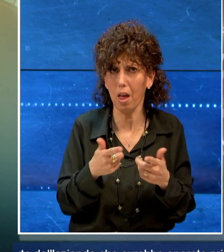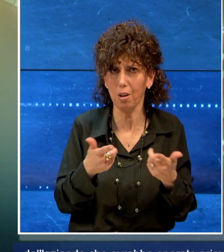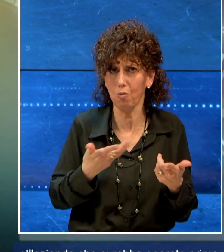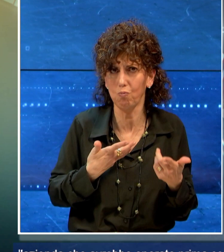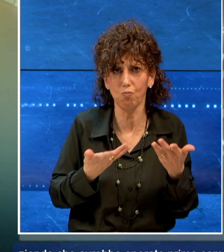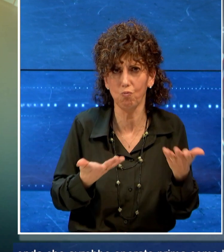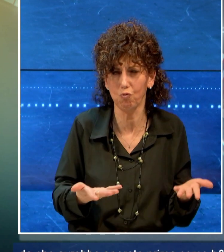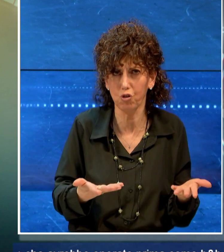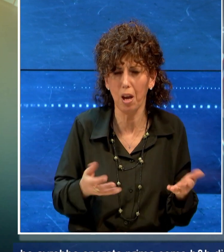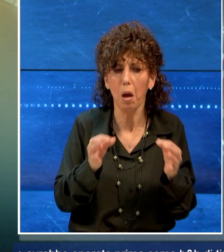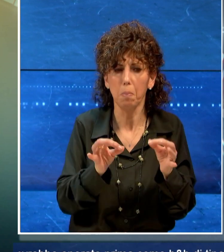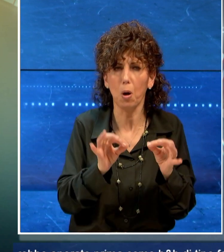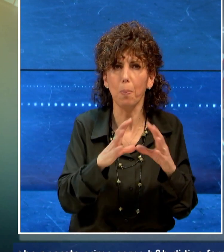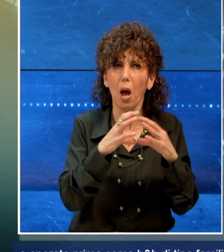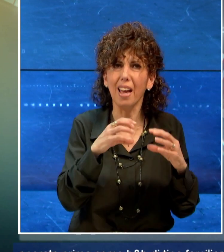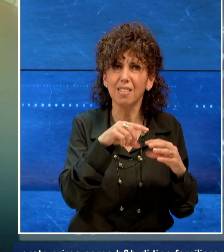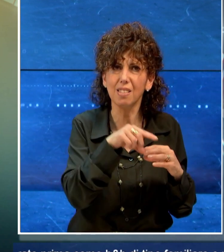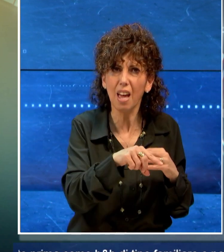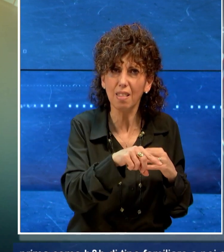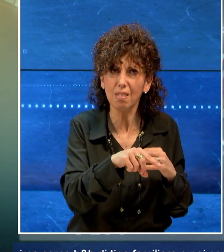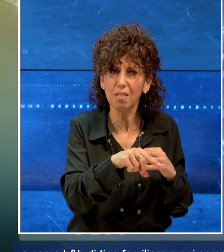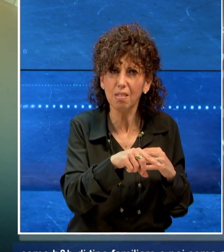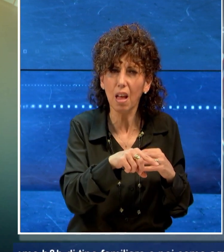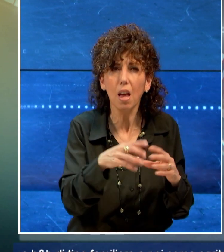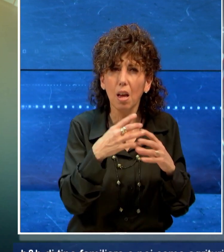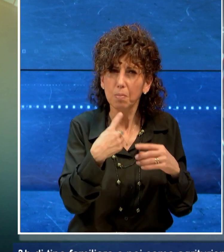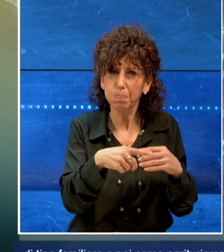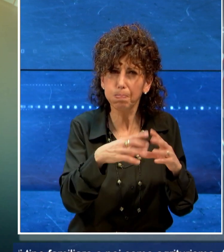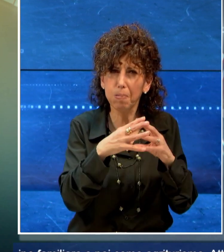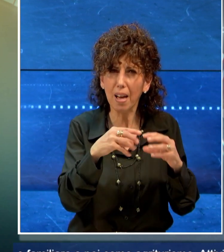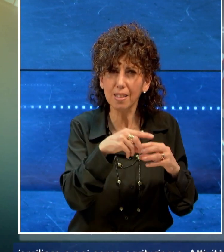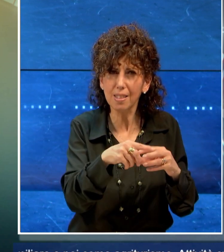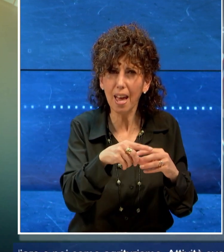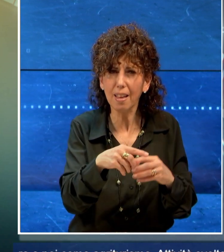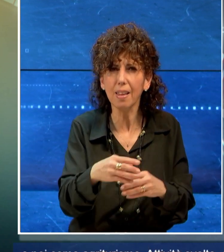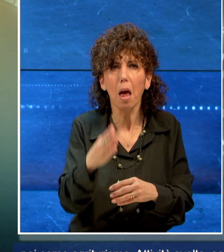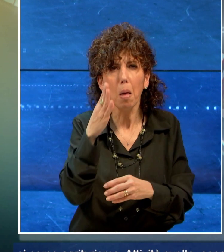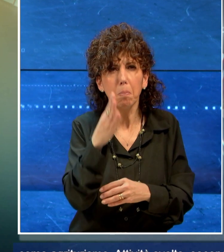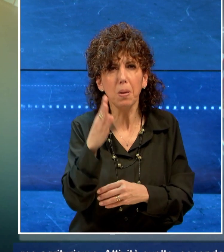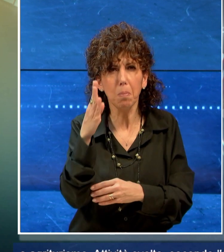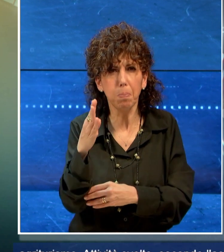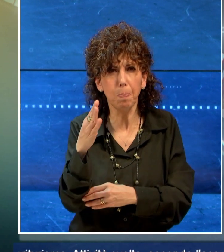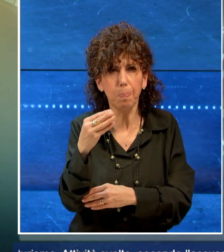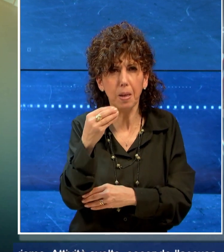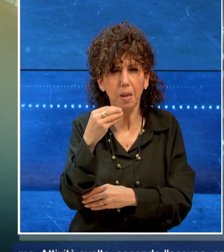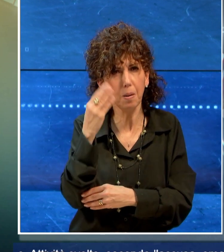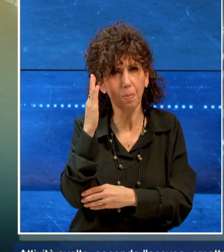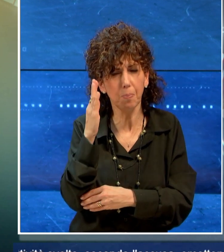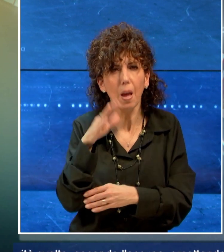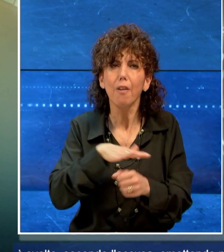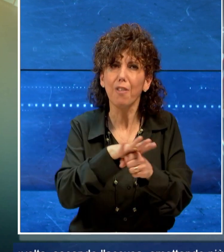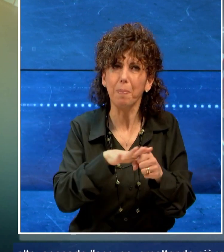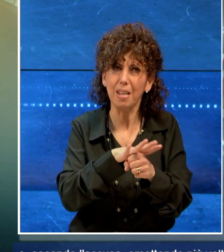da parte dell'azienda che avrebbe operato prima come B&B di tipo